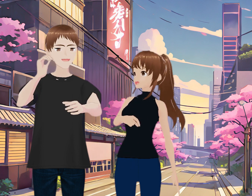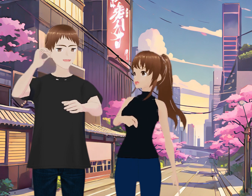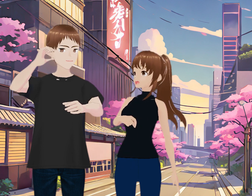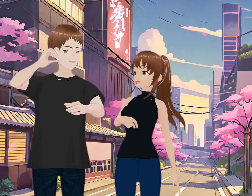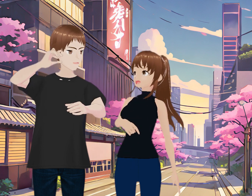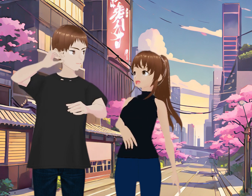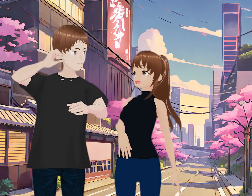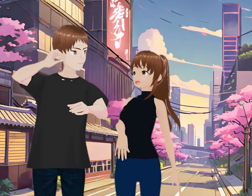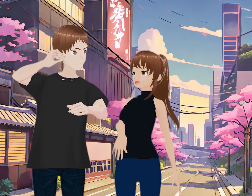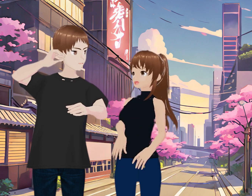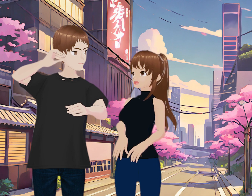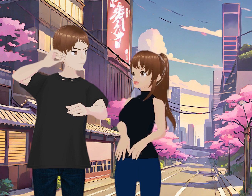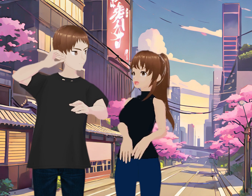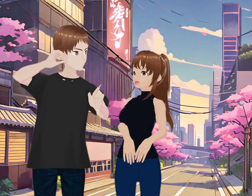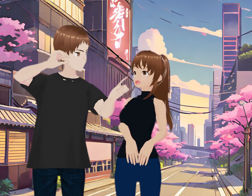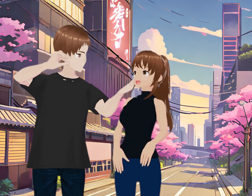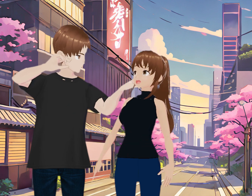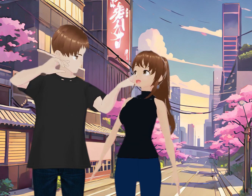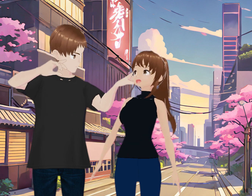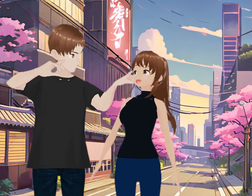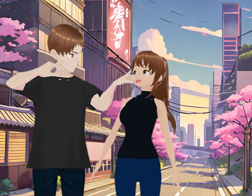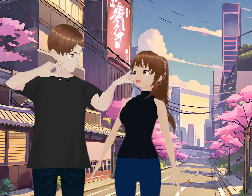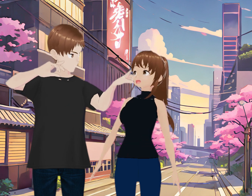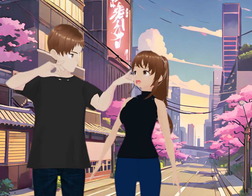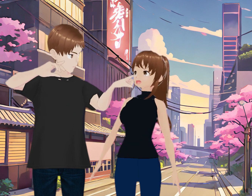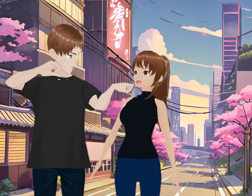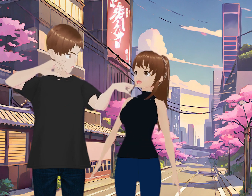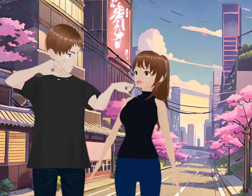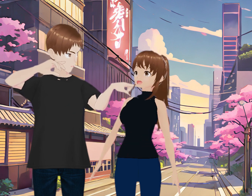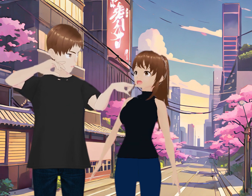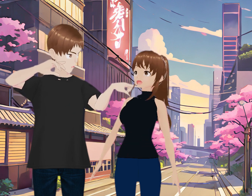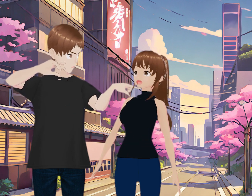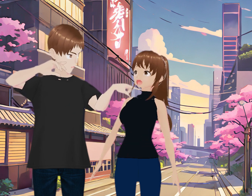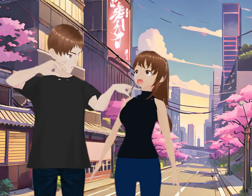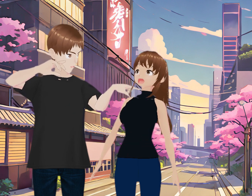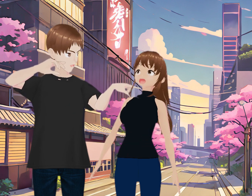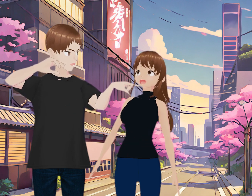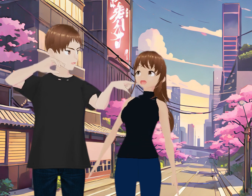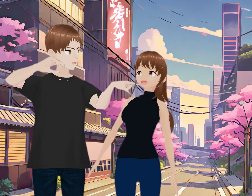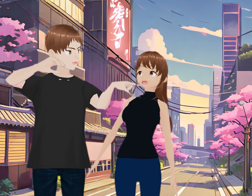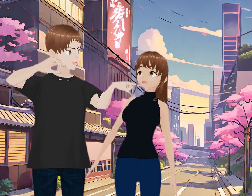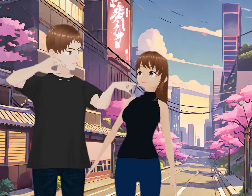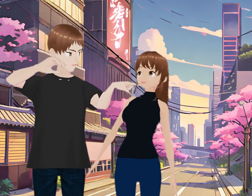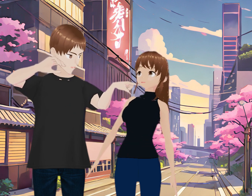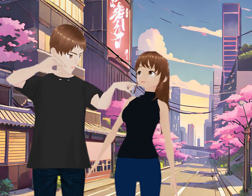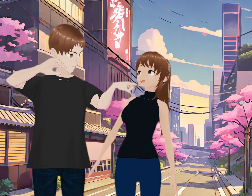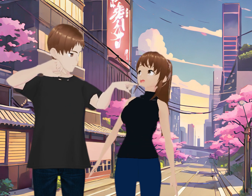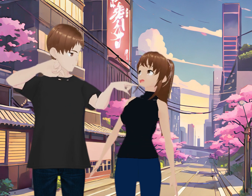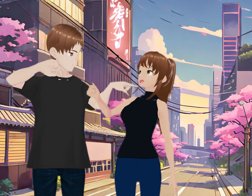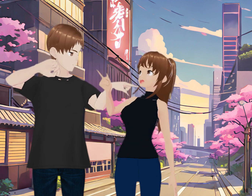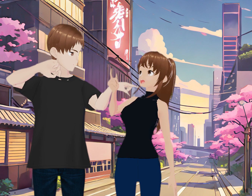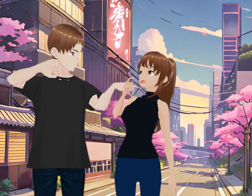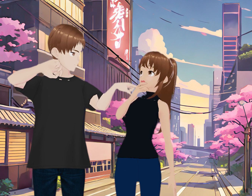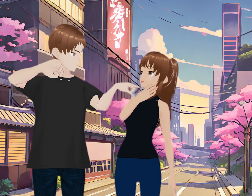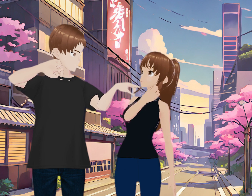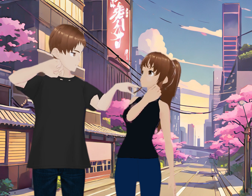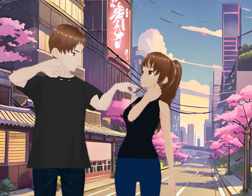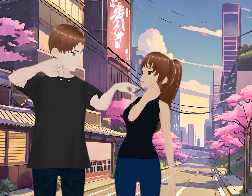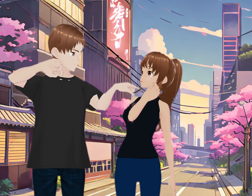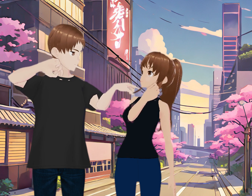Si si si Sería cuestión de ver Porque esa fue No me acuerdo si fue En delegación Cuauhtemoc Si no me falla la memoria Ajá En el centro En frente de